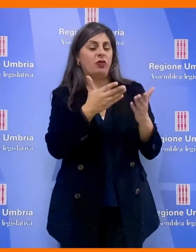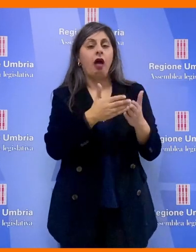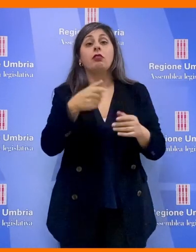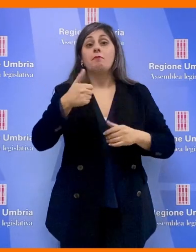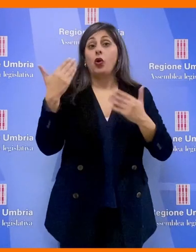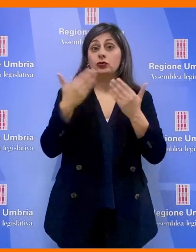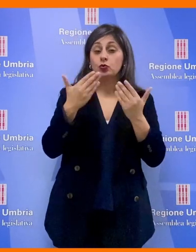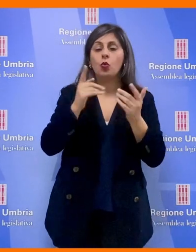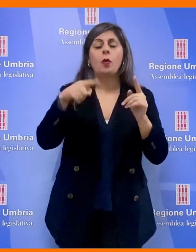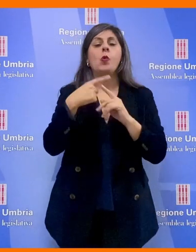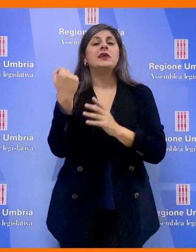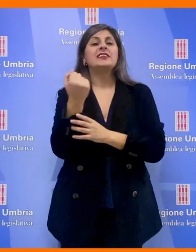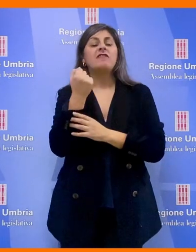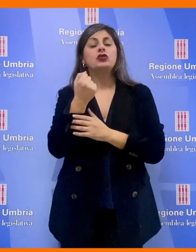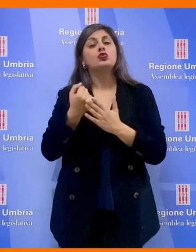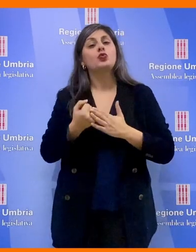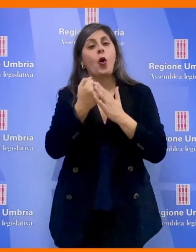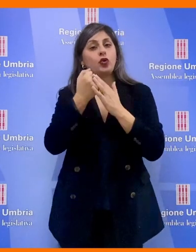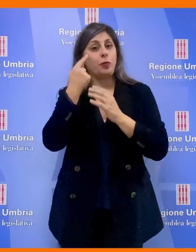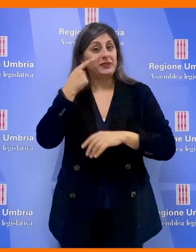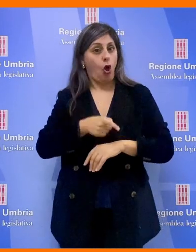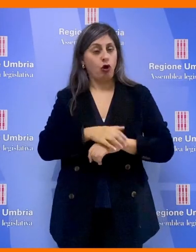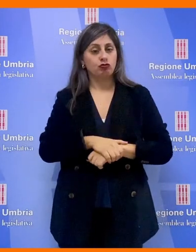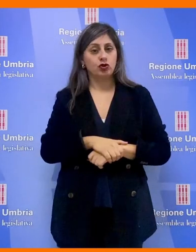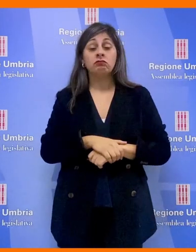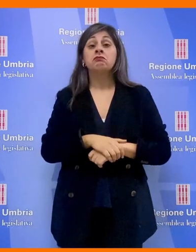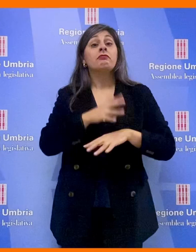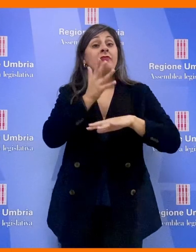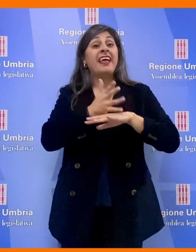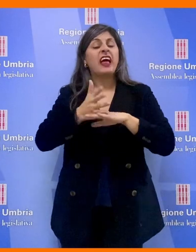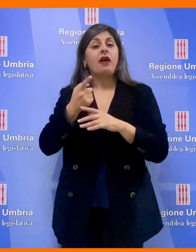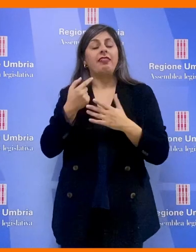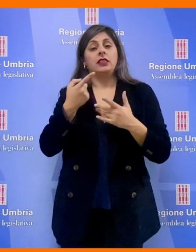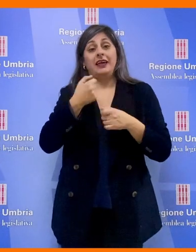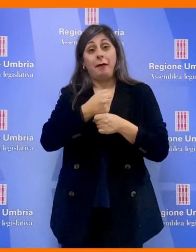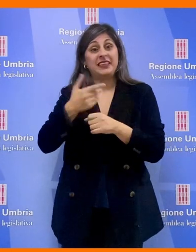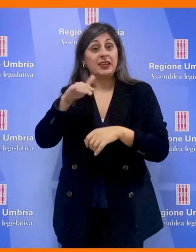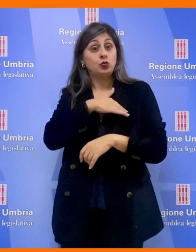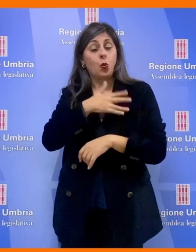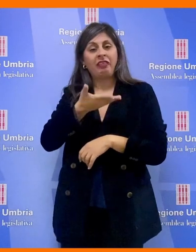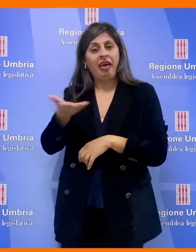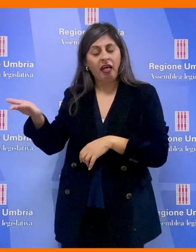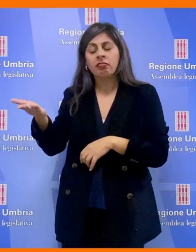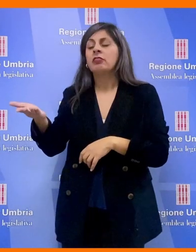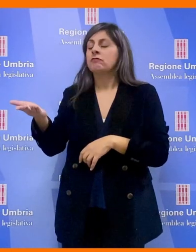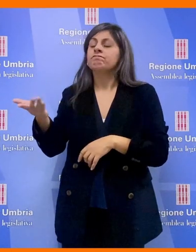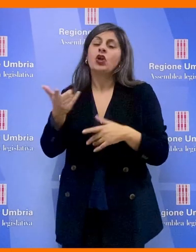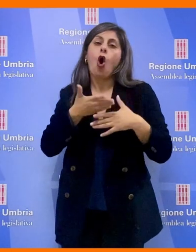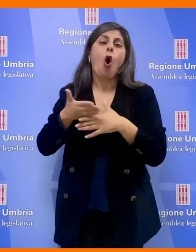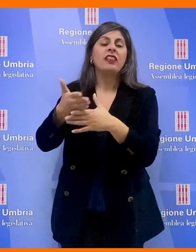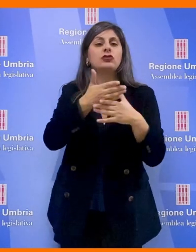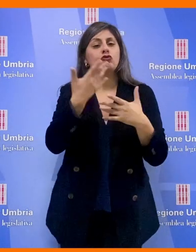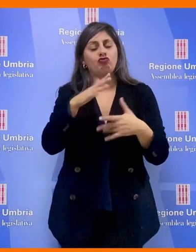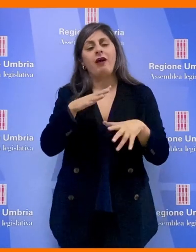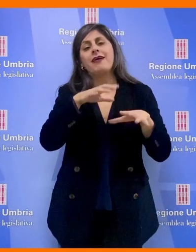studio al servizio di supporto psicologico. Dagli interventi dei rappresentanti degli studenti è emersa condivisione per gli impegni